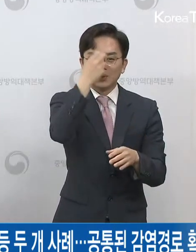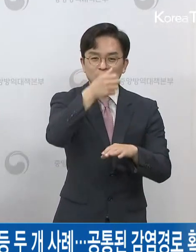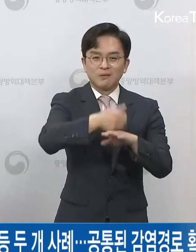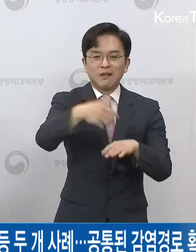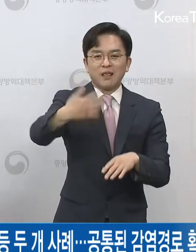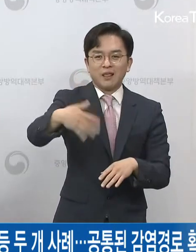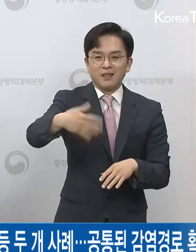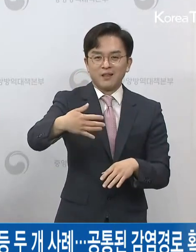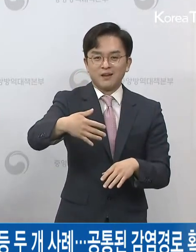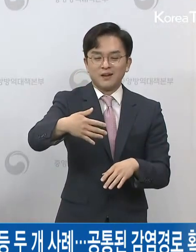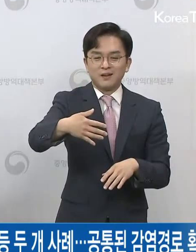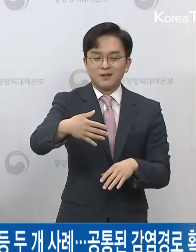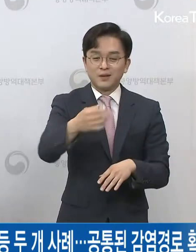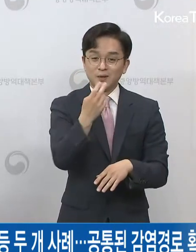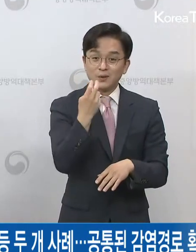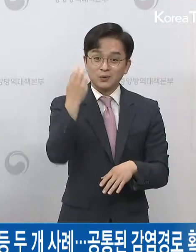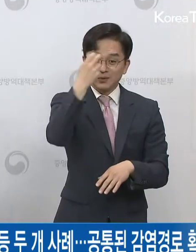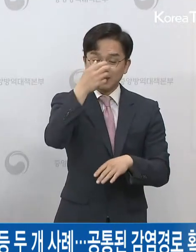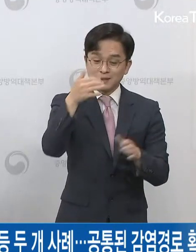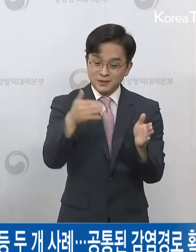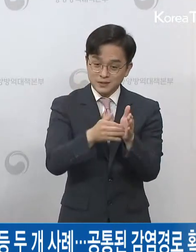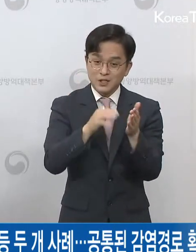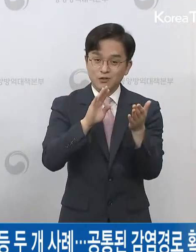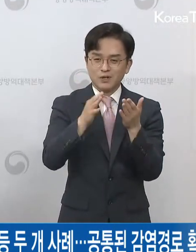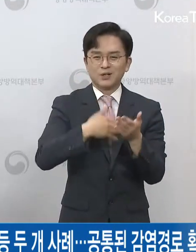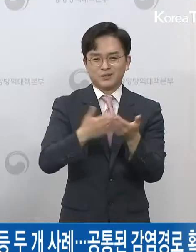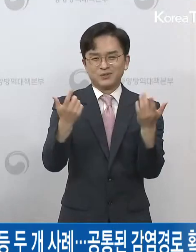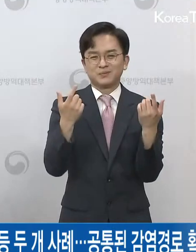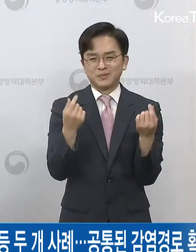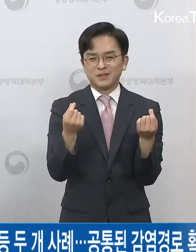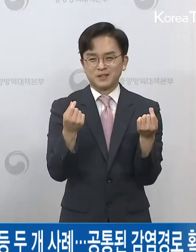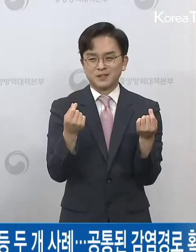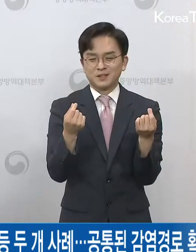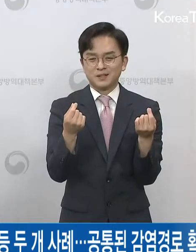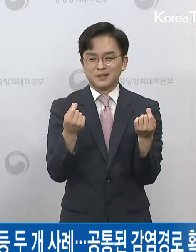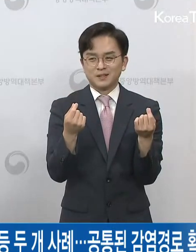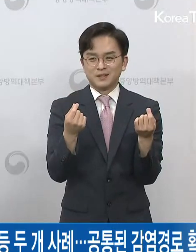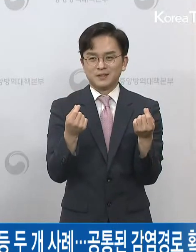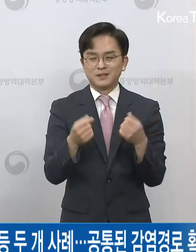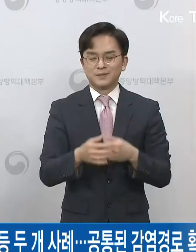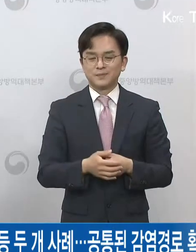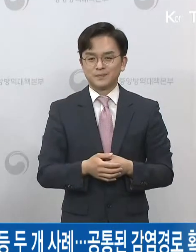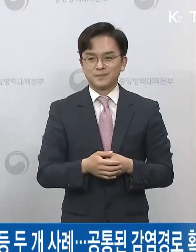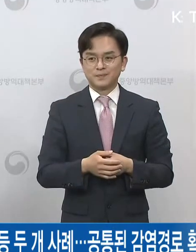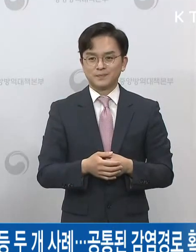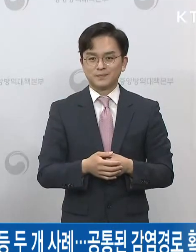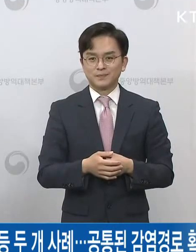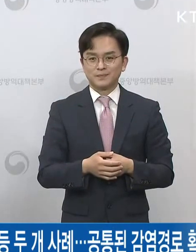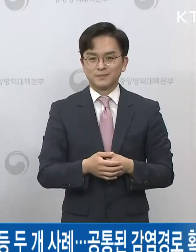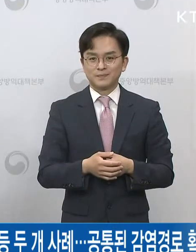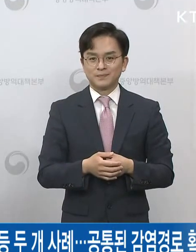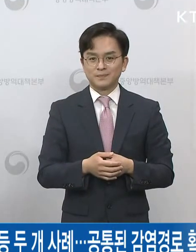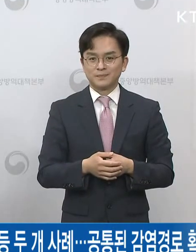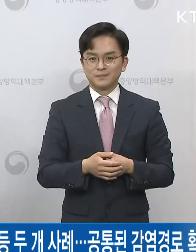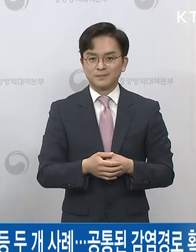아직은 조사와 검사가 진행 중이어서 그렇게까지 분석하지는 않은 상태입니다. 현재 저희가 보기로는